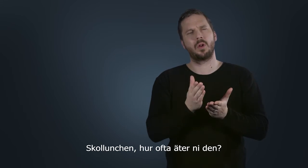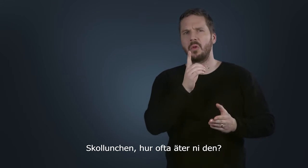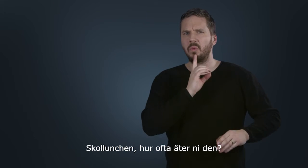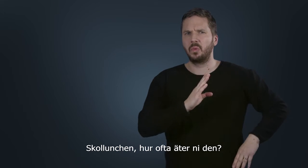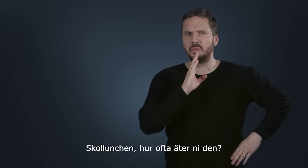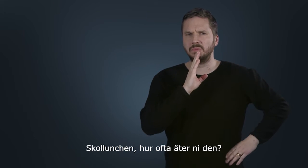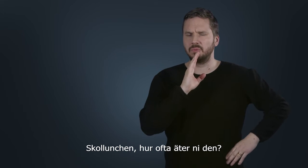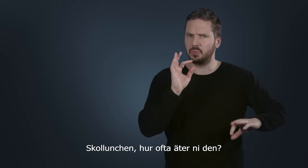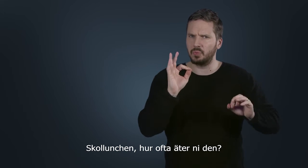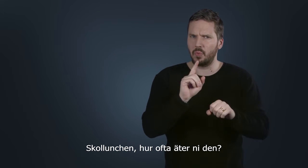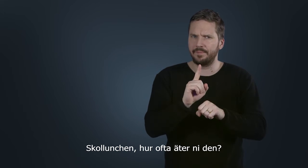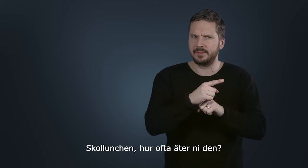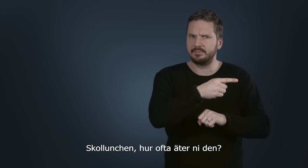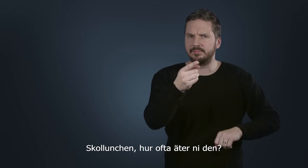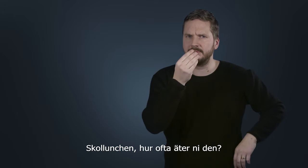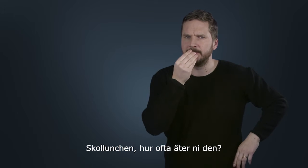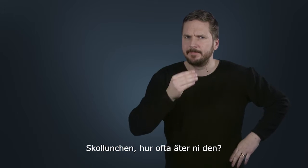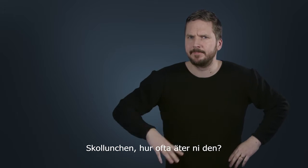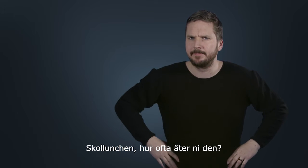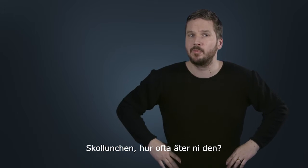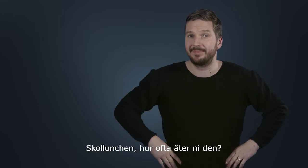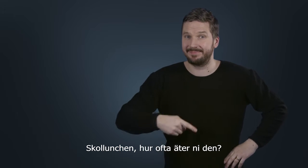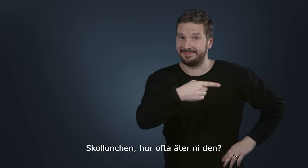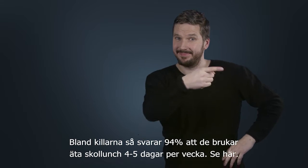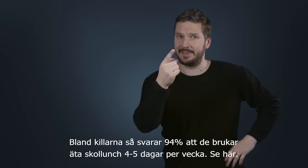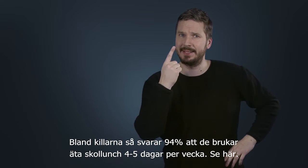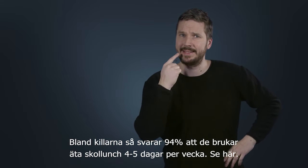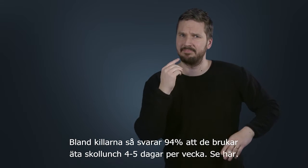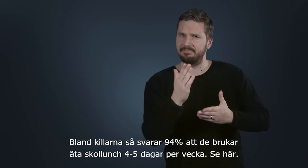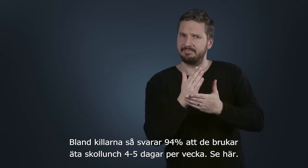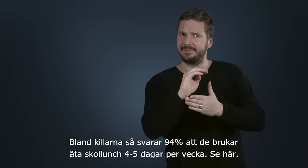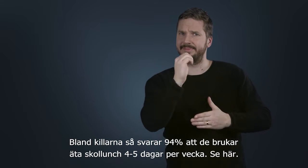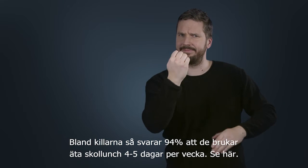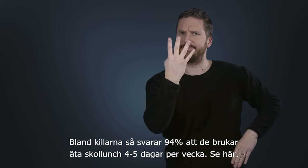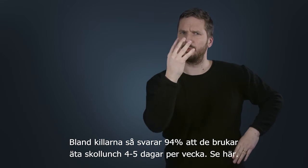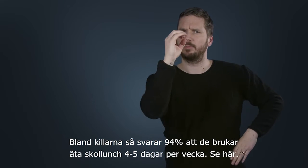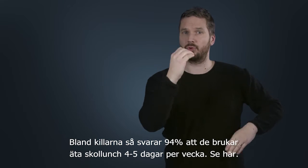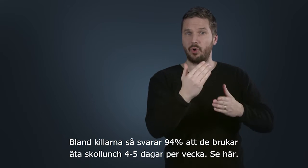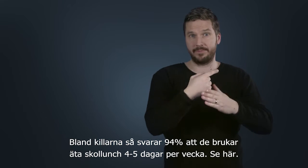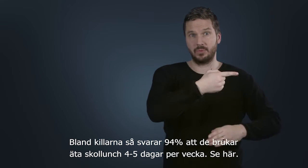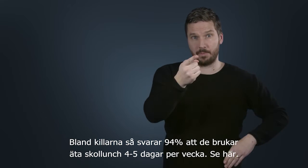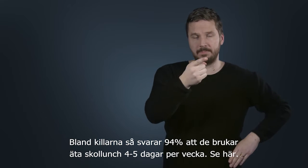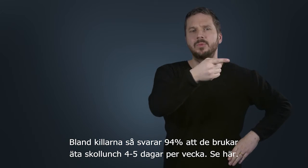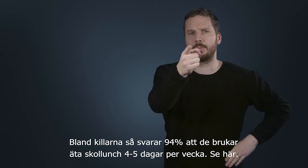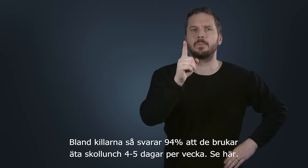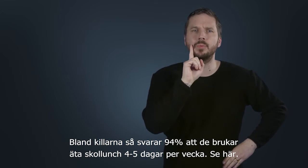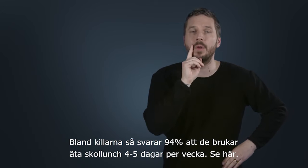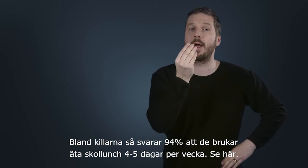Skollunchen. Hur ofta äter ni den? Bland killarna så svarar 94% att de brukar äta skollunch